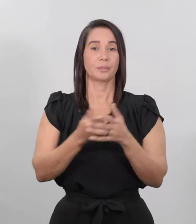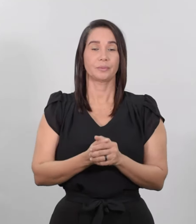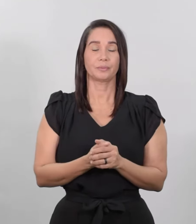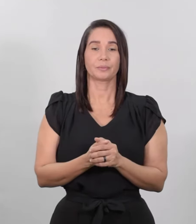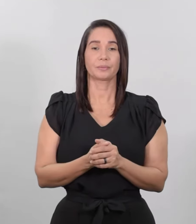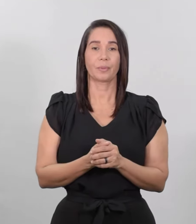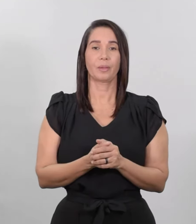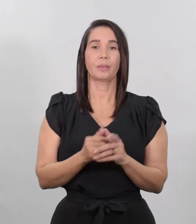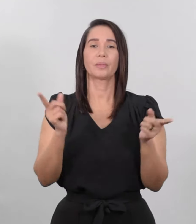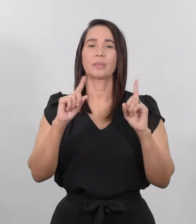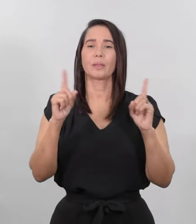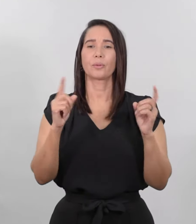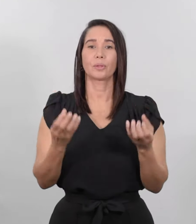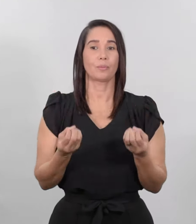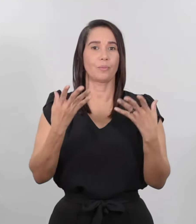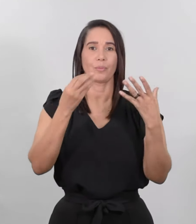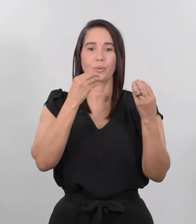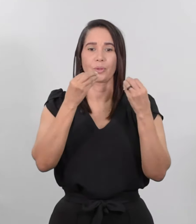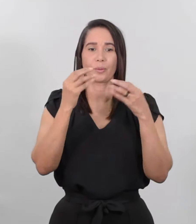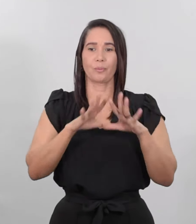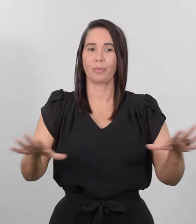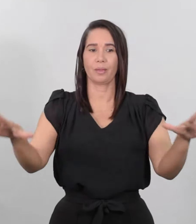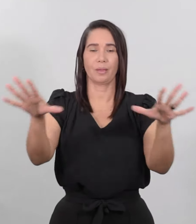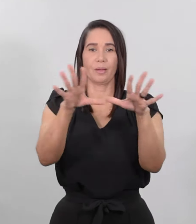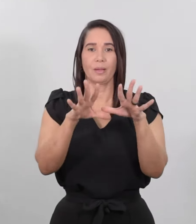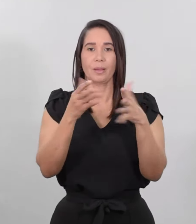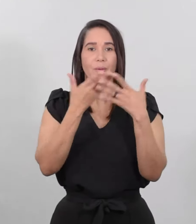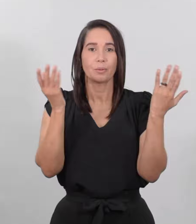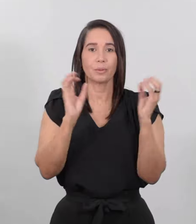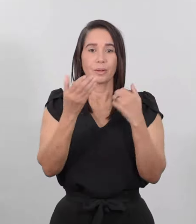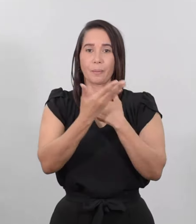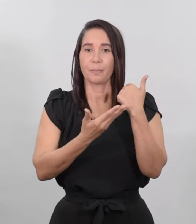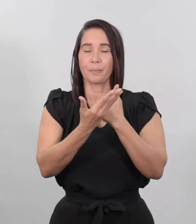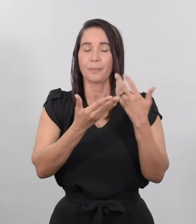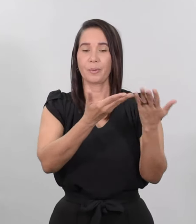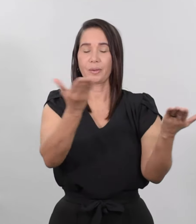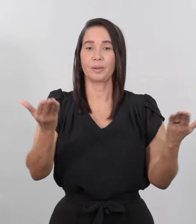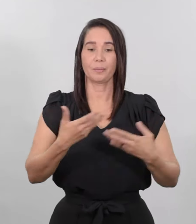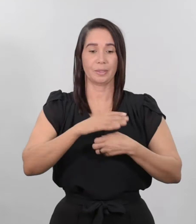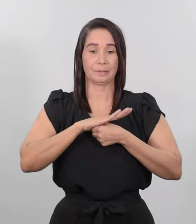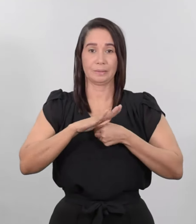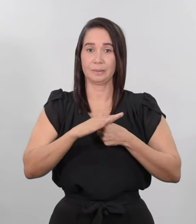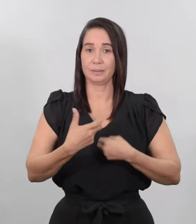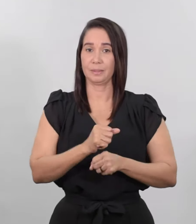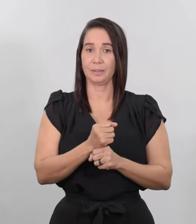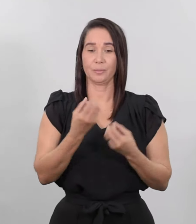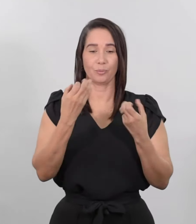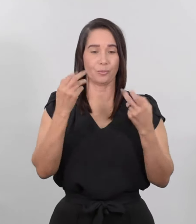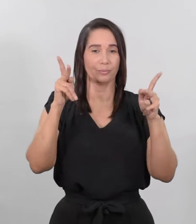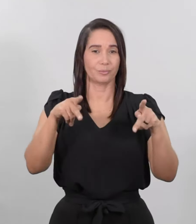¿De dónde vamos a sacar en un despoblado panes suficientes para saciar a tanta gente? Jesús